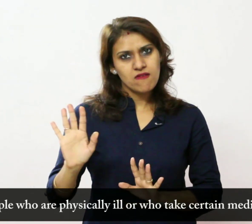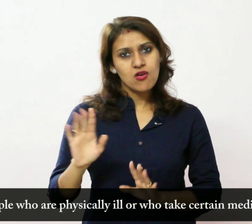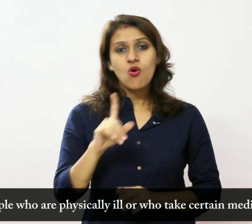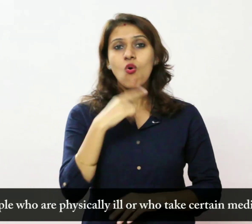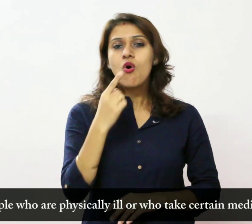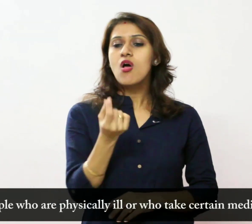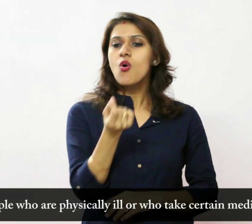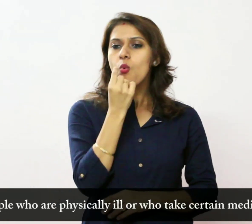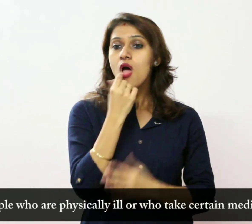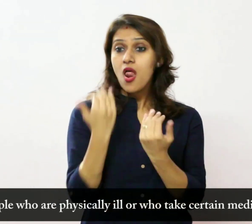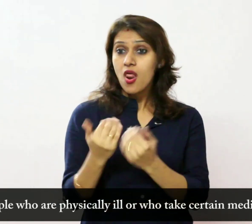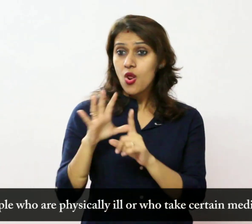दवाई लेते हैं